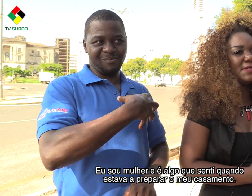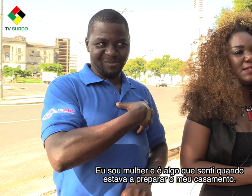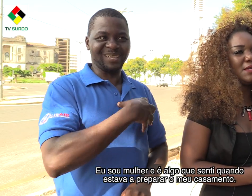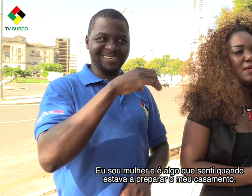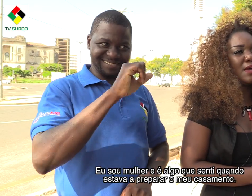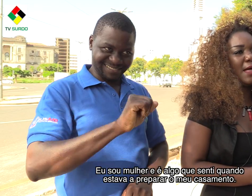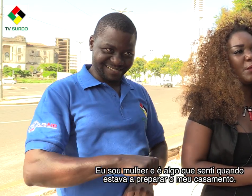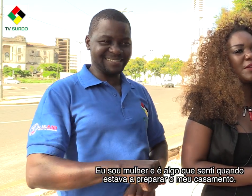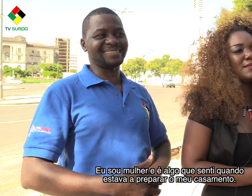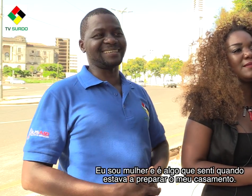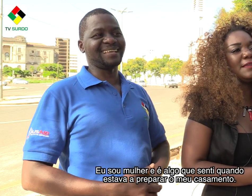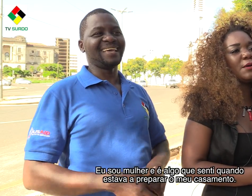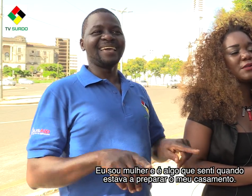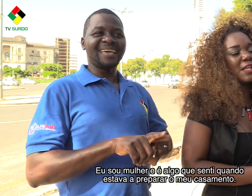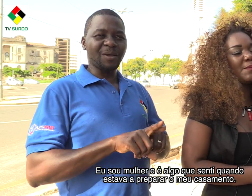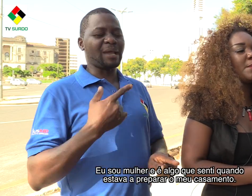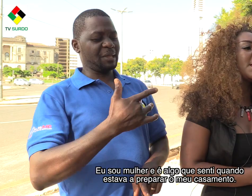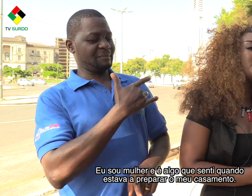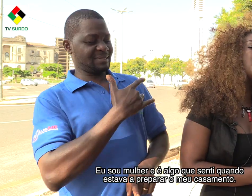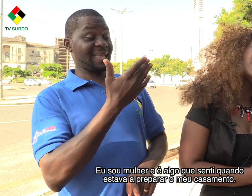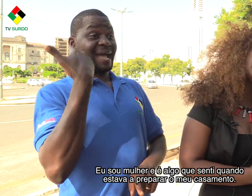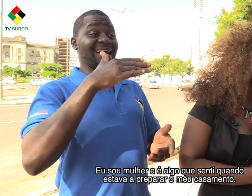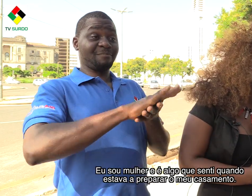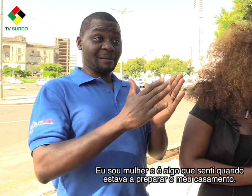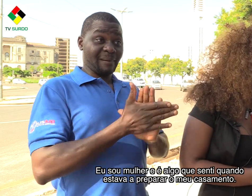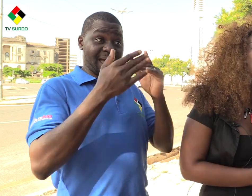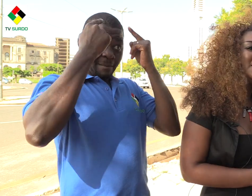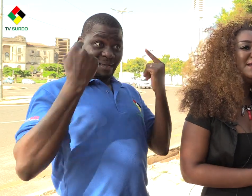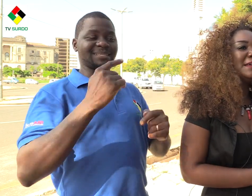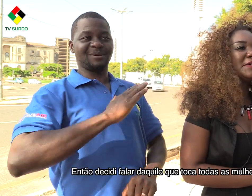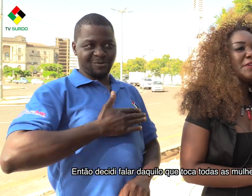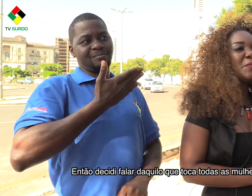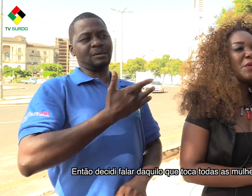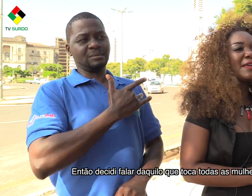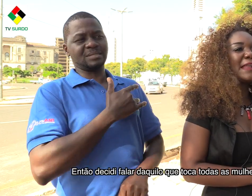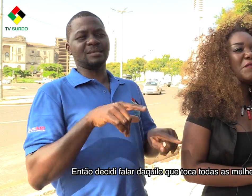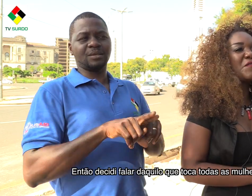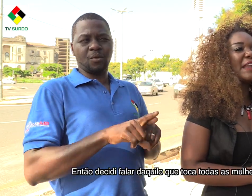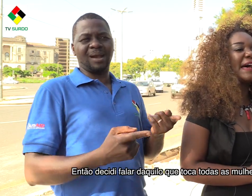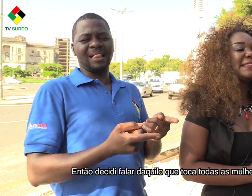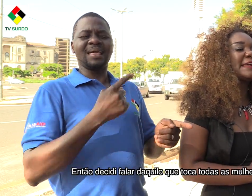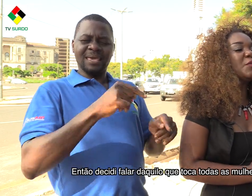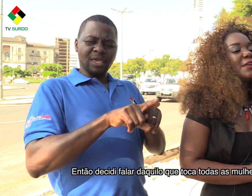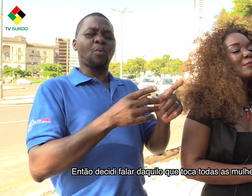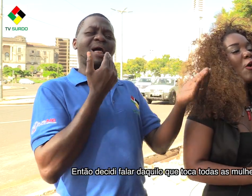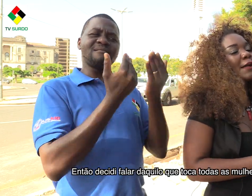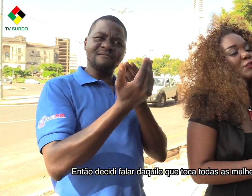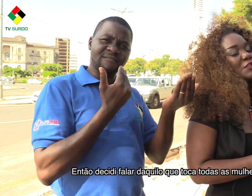é algo que senti quando estava preparada para o meu casamento. E por que não falar daquilo que toca a todas